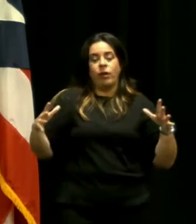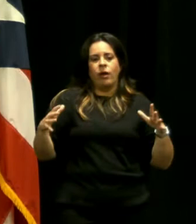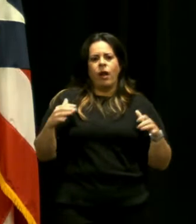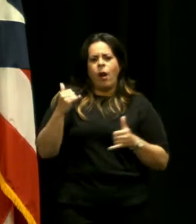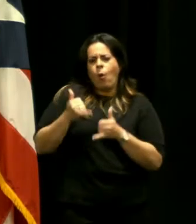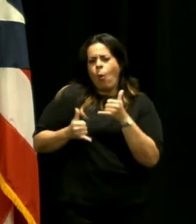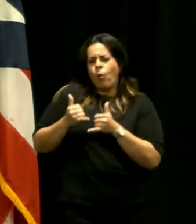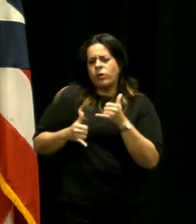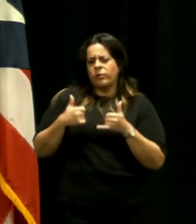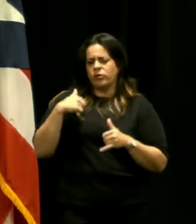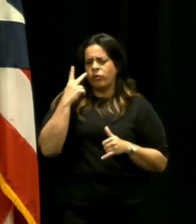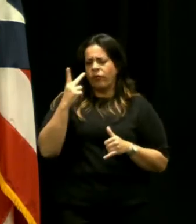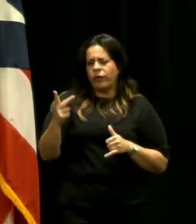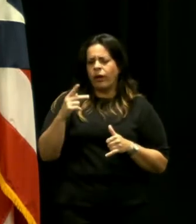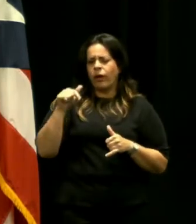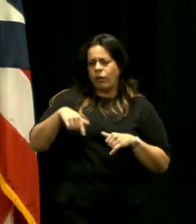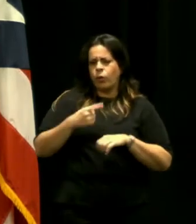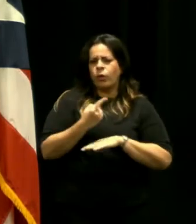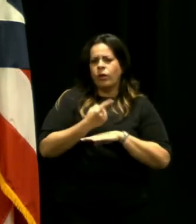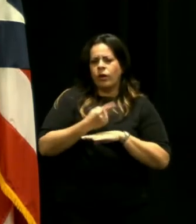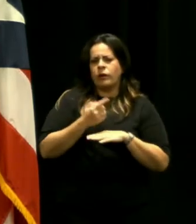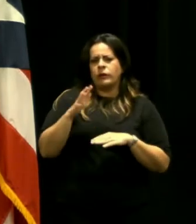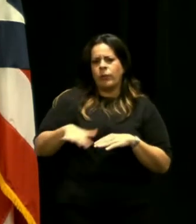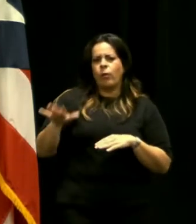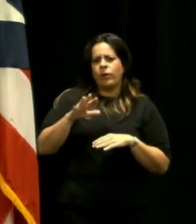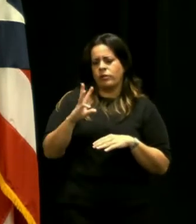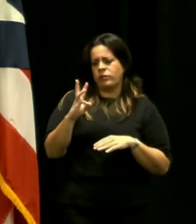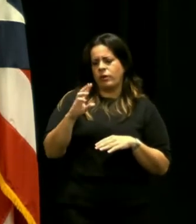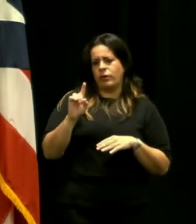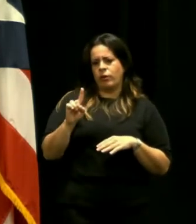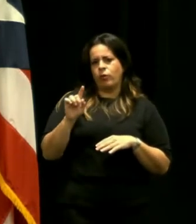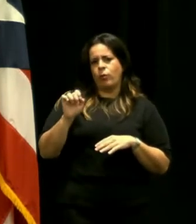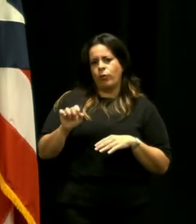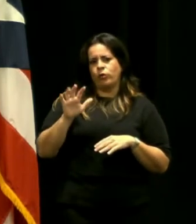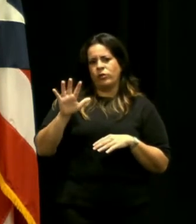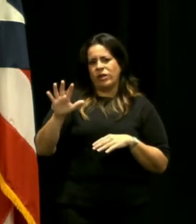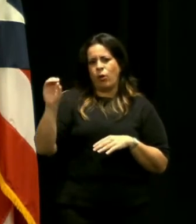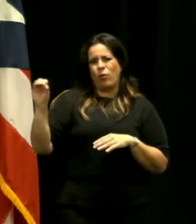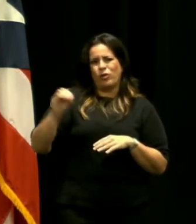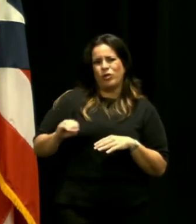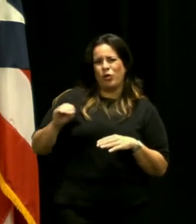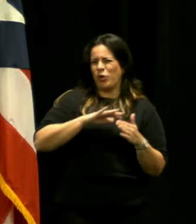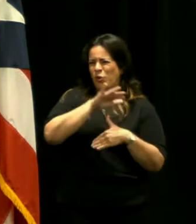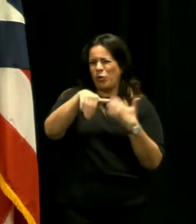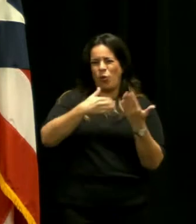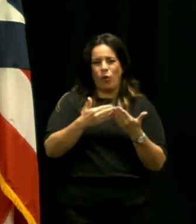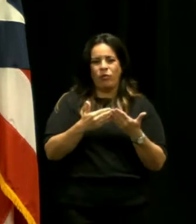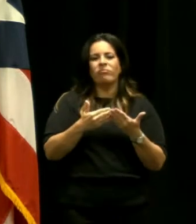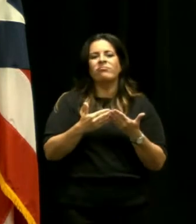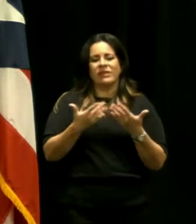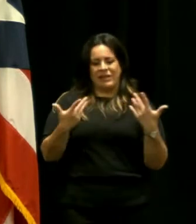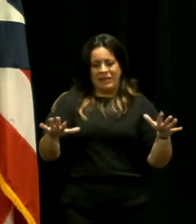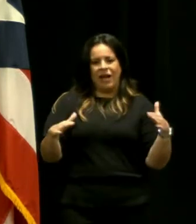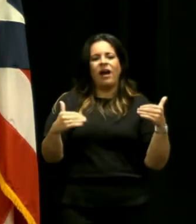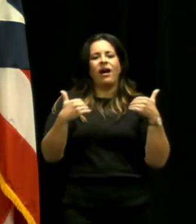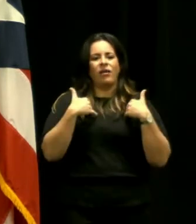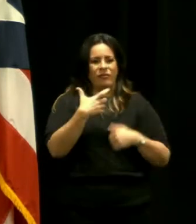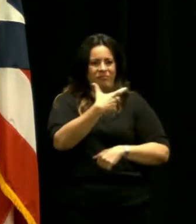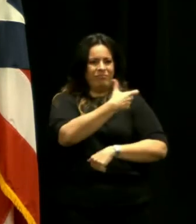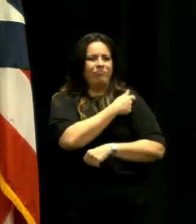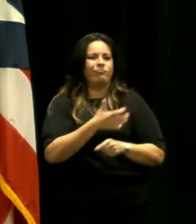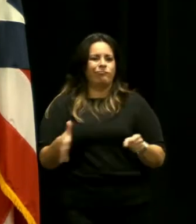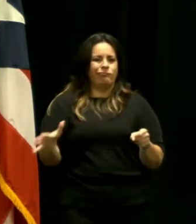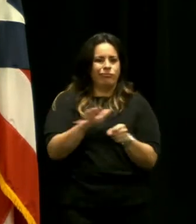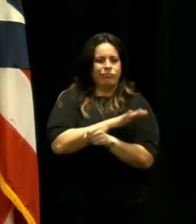que yo vi en estos días estábamos ya a nivel de 61.5% de toda la población totalmente